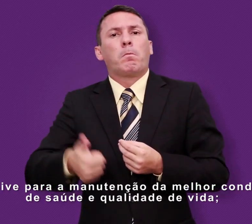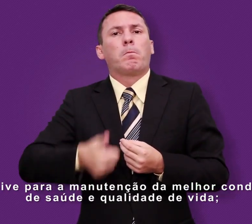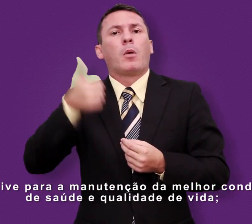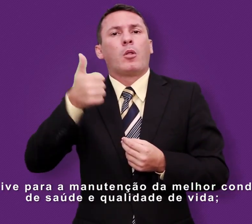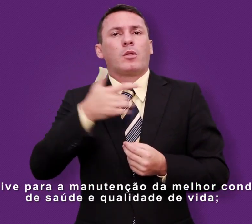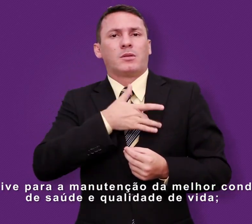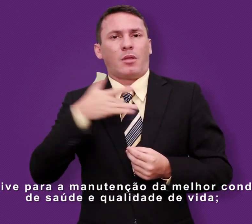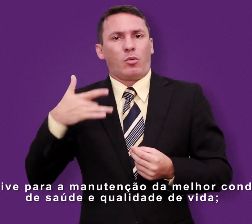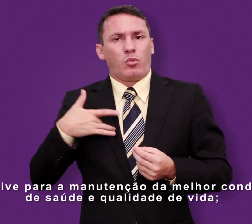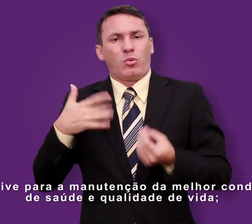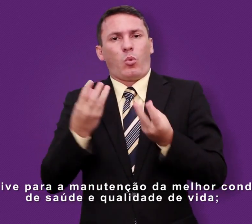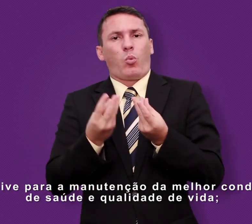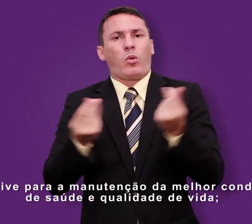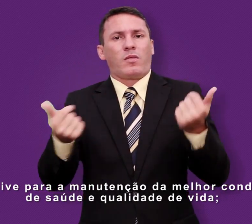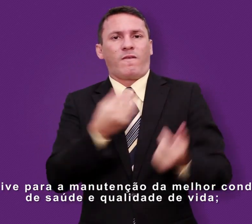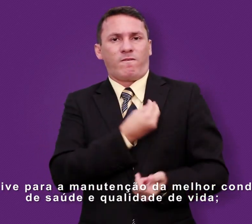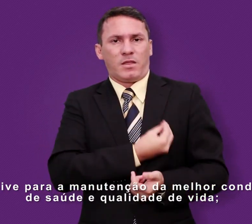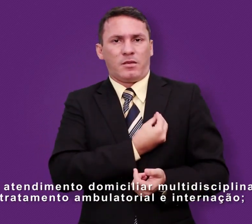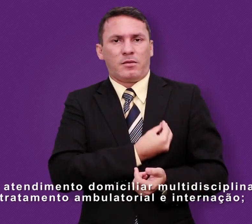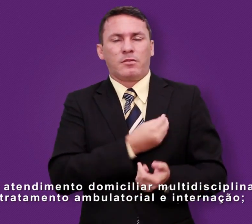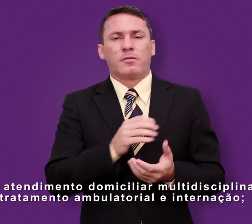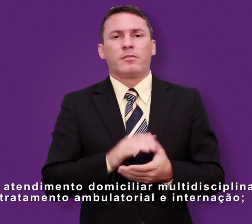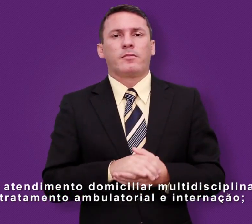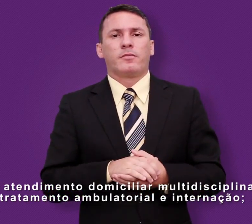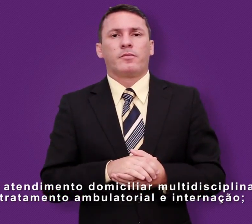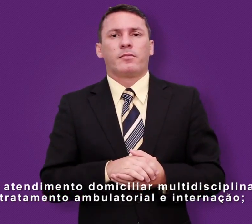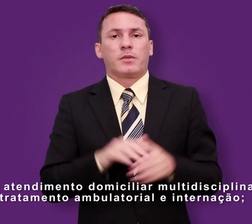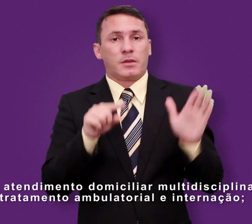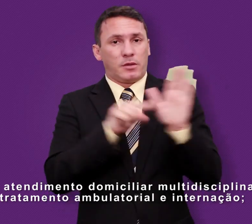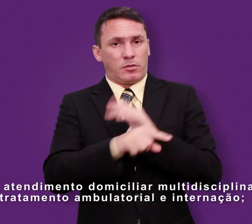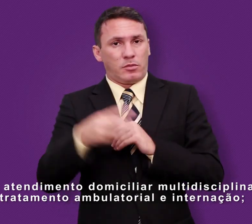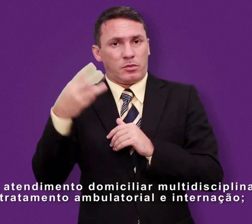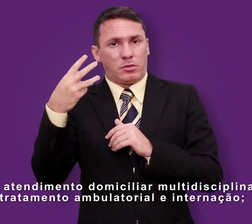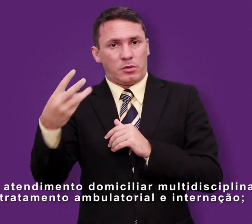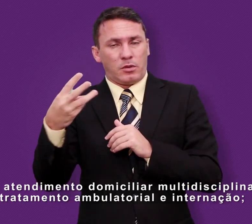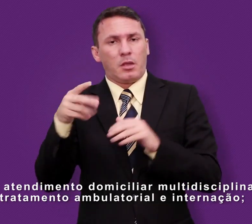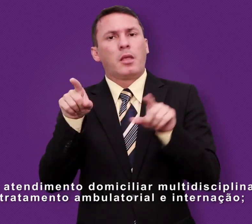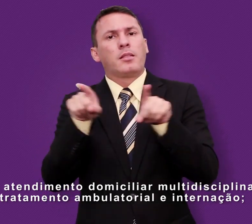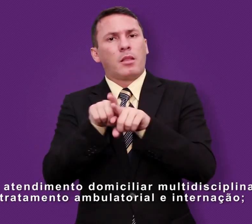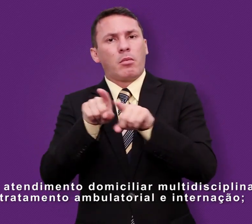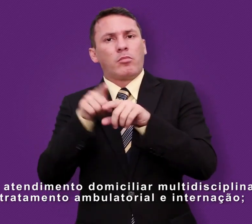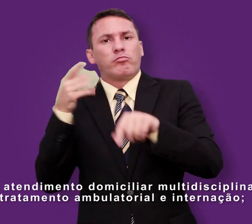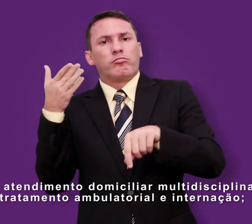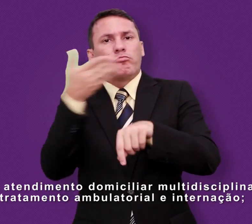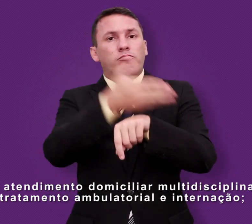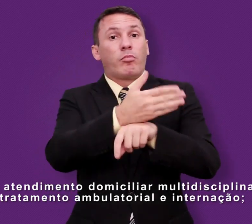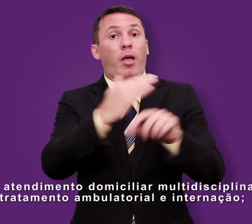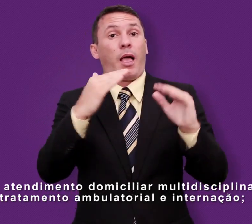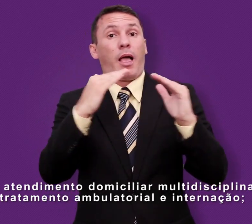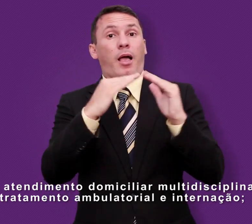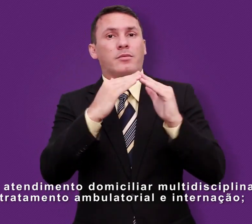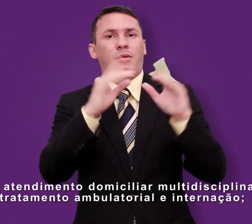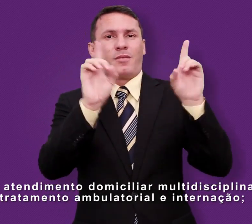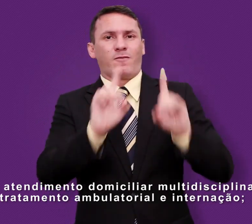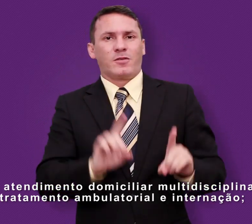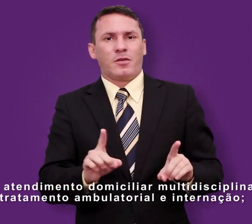saúde e qualidade de vida. Inciso 3. Atendimento domiciliar multidisciplinar, tratamento